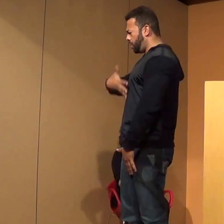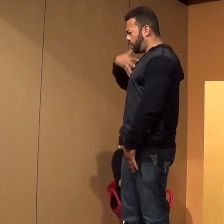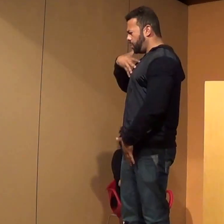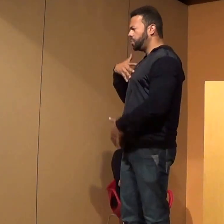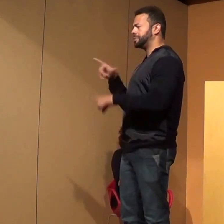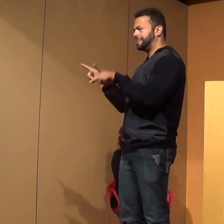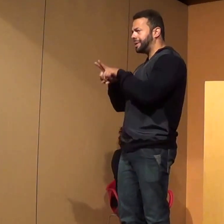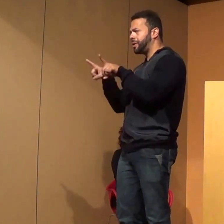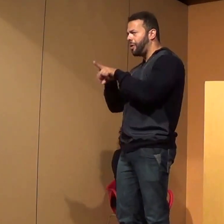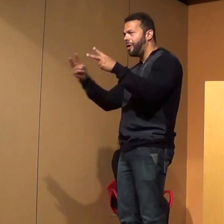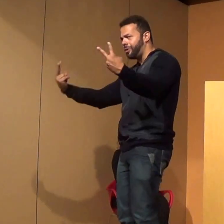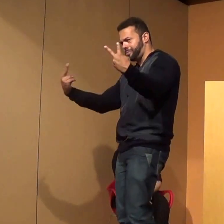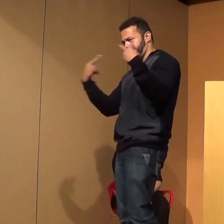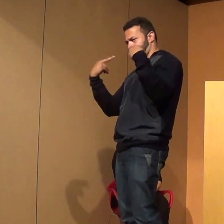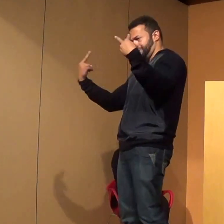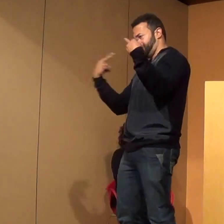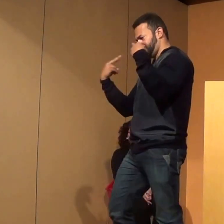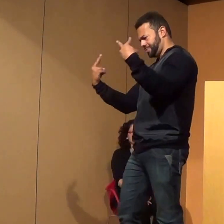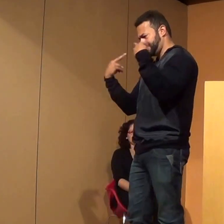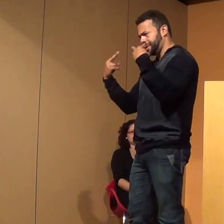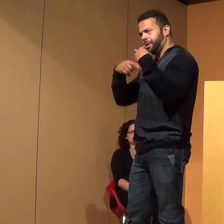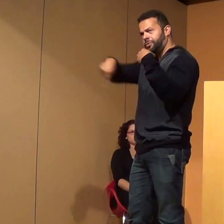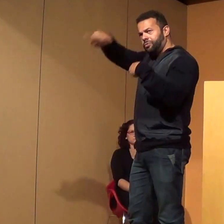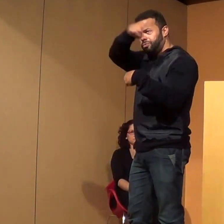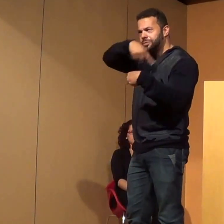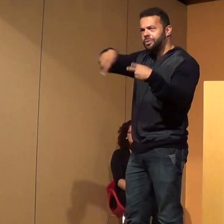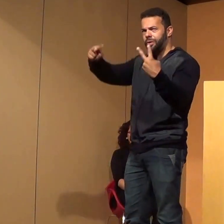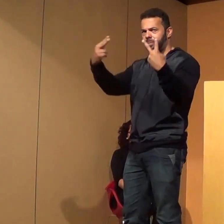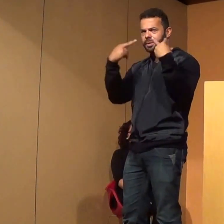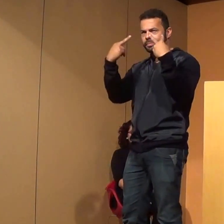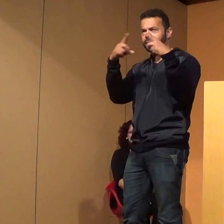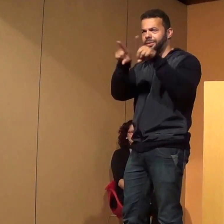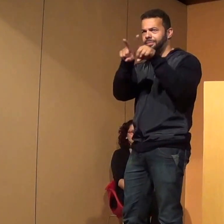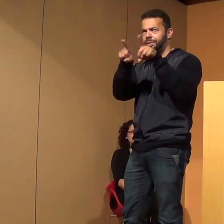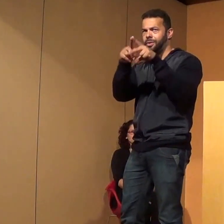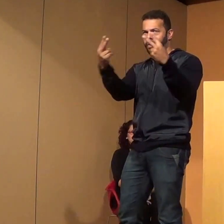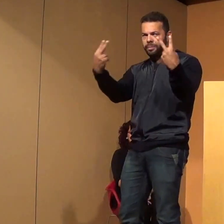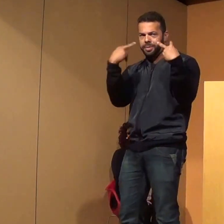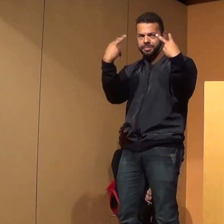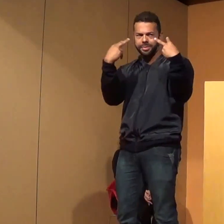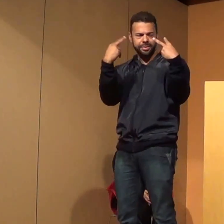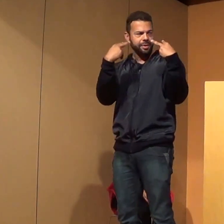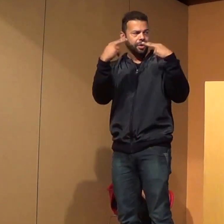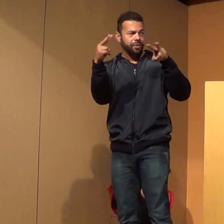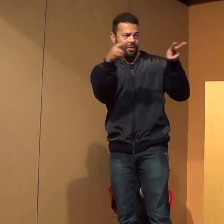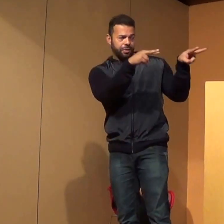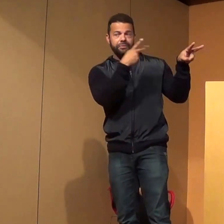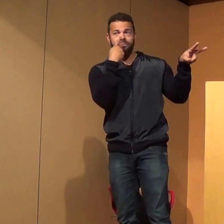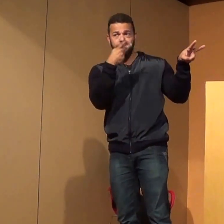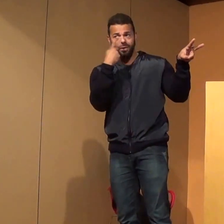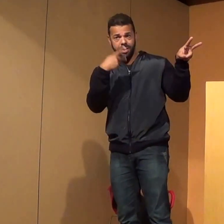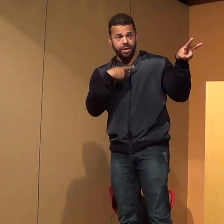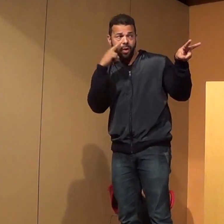olhem para mim aqui, olhem para mim aqui, você aí, olhem para mim, é, olhem para mim, olha o que eu vou dizer.